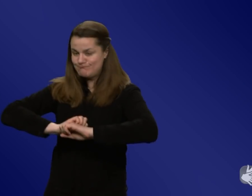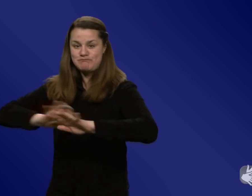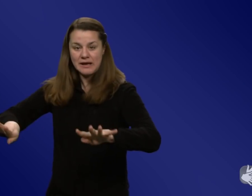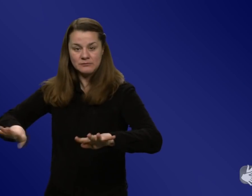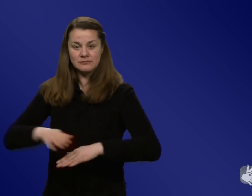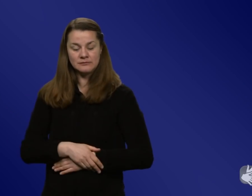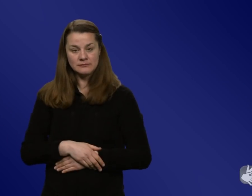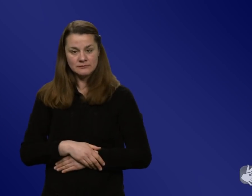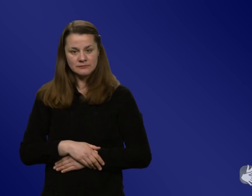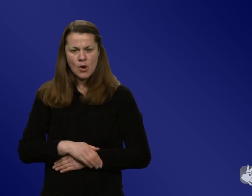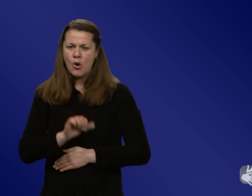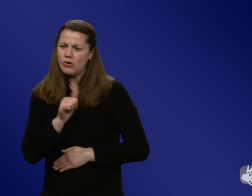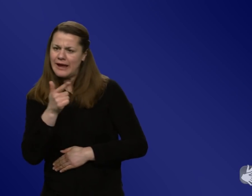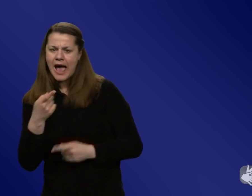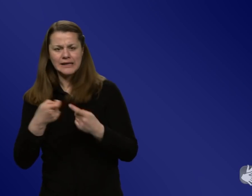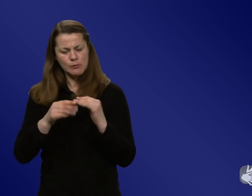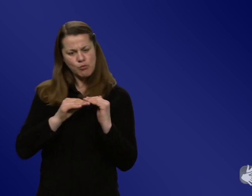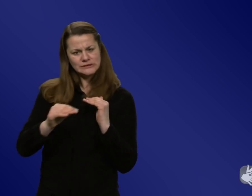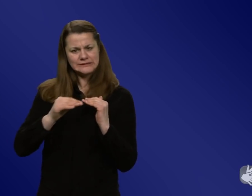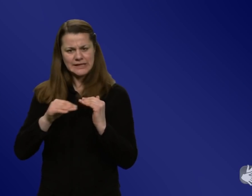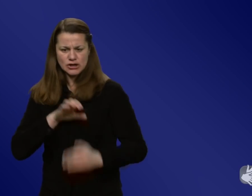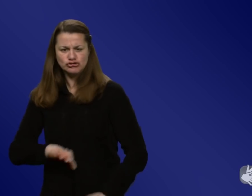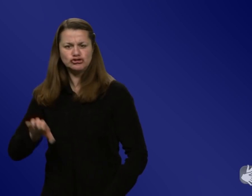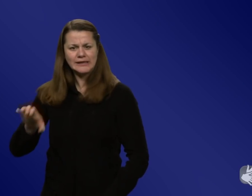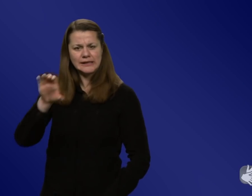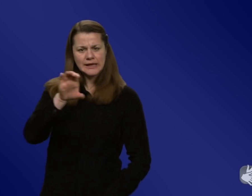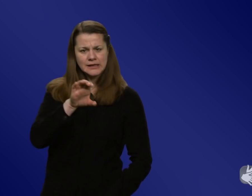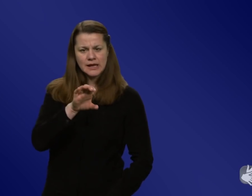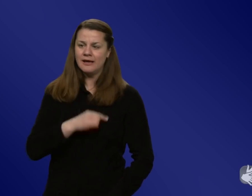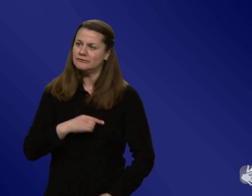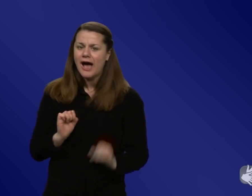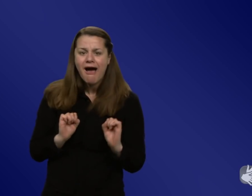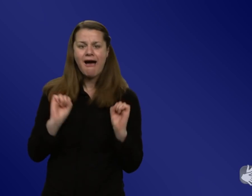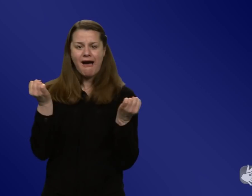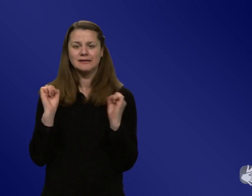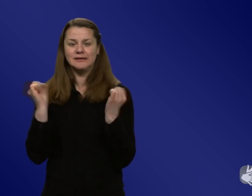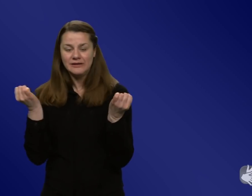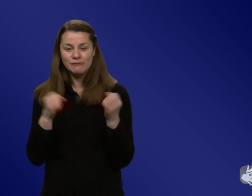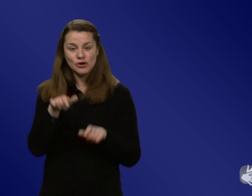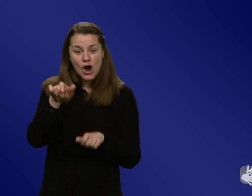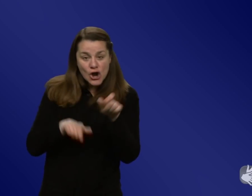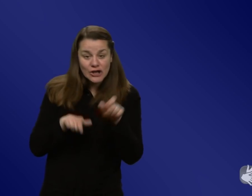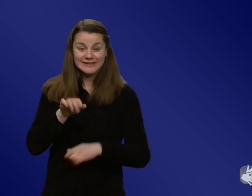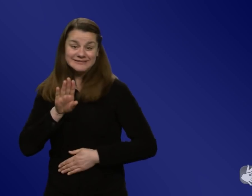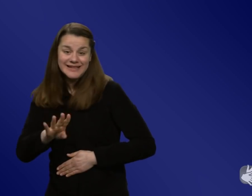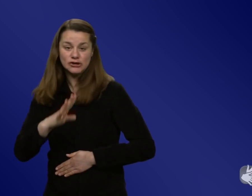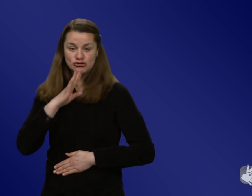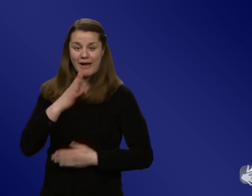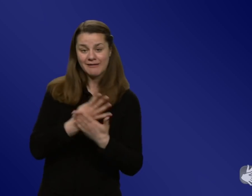Bundesländern oder manchen Städten, Kommunen auch Aktivitäten, wo Leute in ihrer Sprache, Leute aus ihrer Community